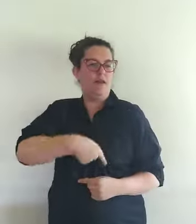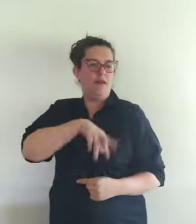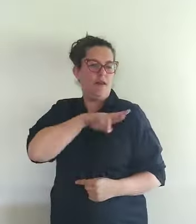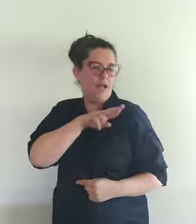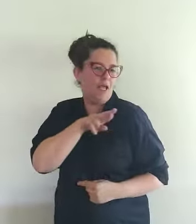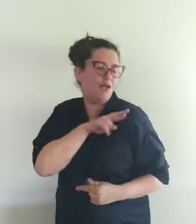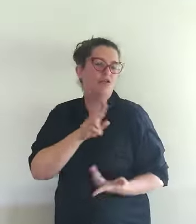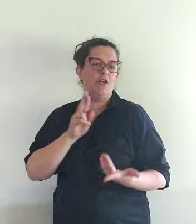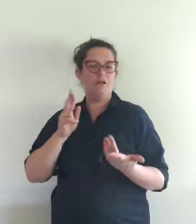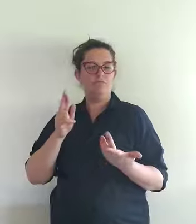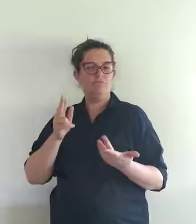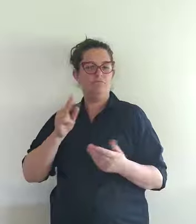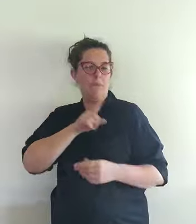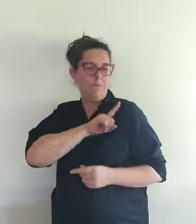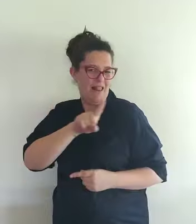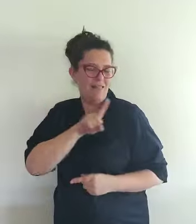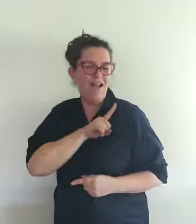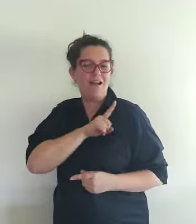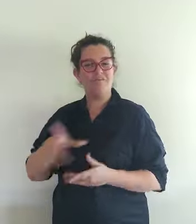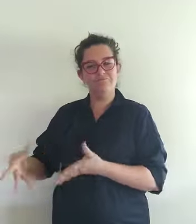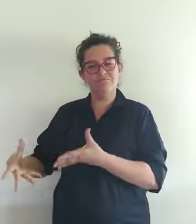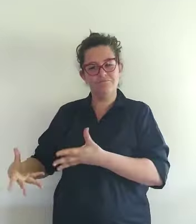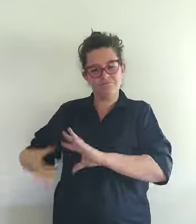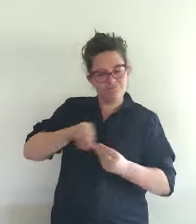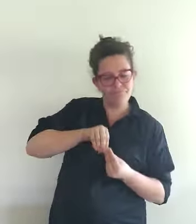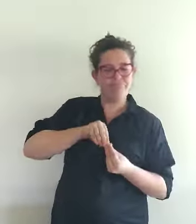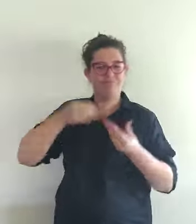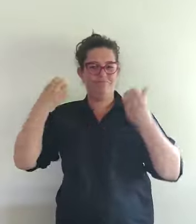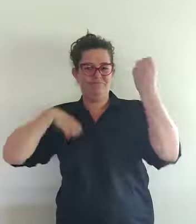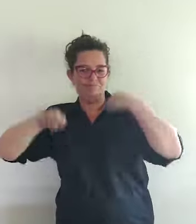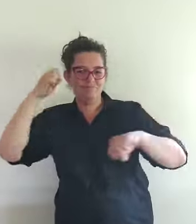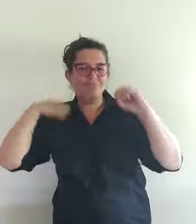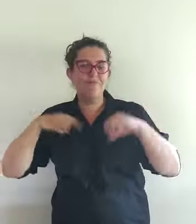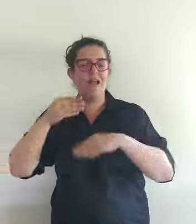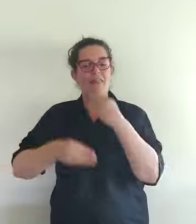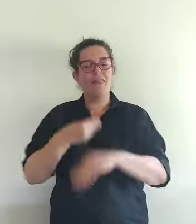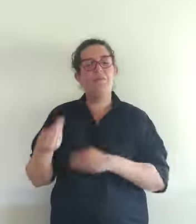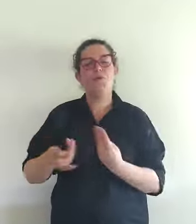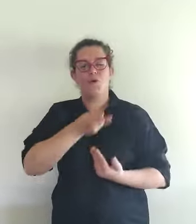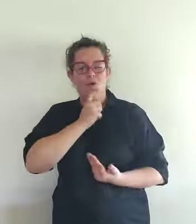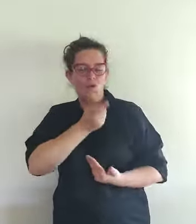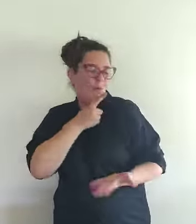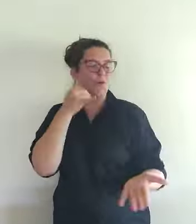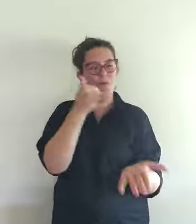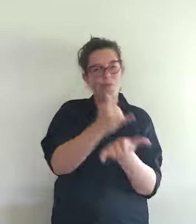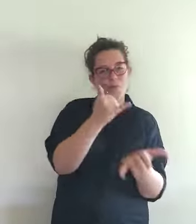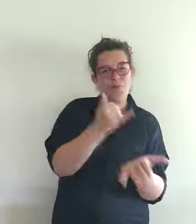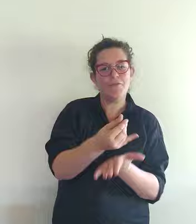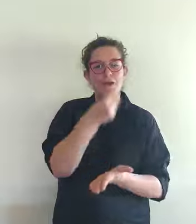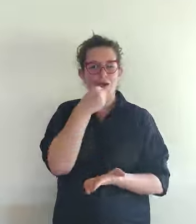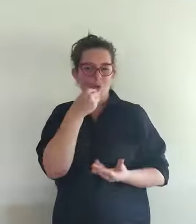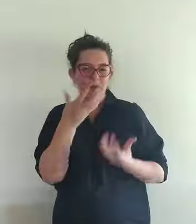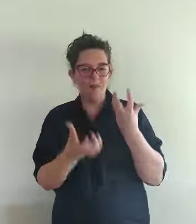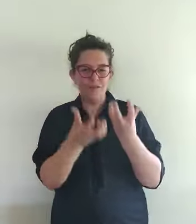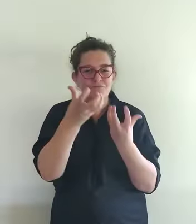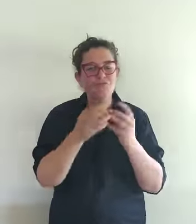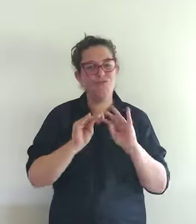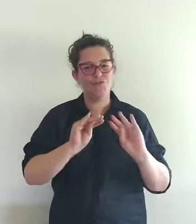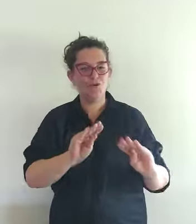Experimentamos con las antiguas recetas romanas, como se vestían los romanos y las romanas, y revivimos sus